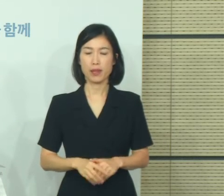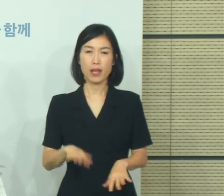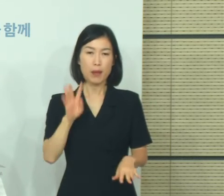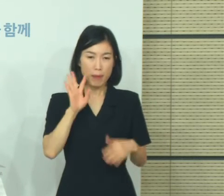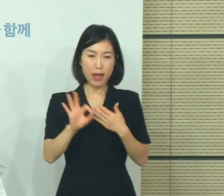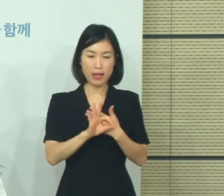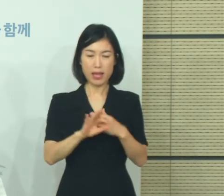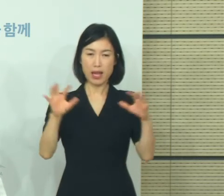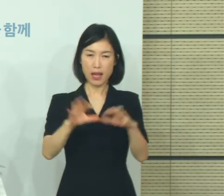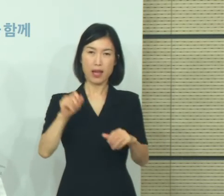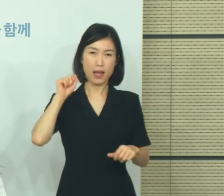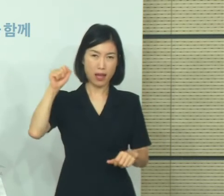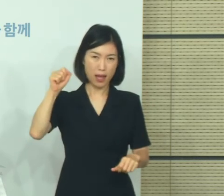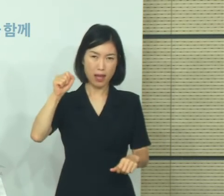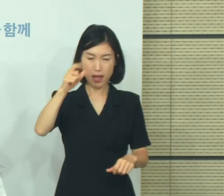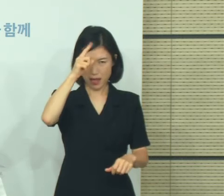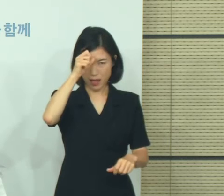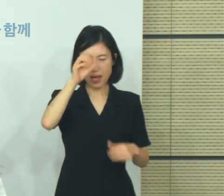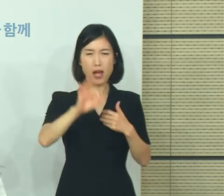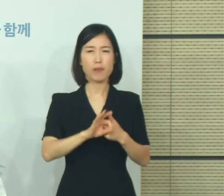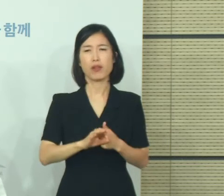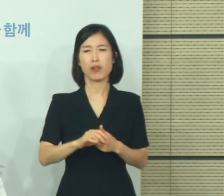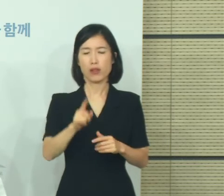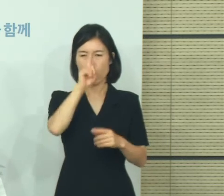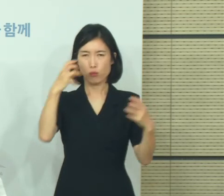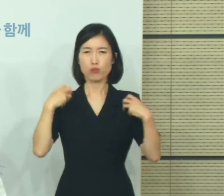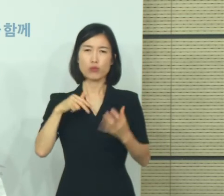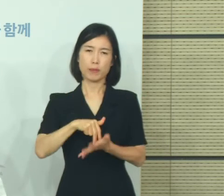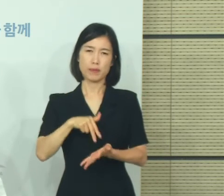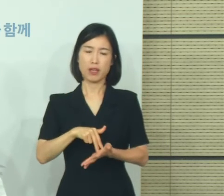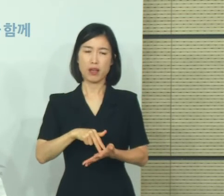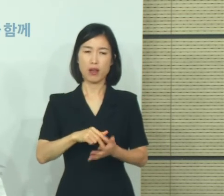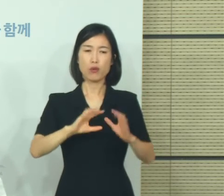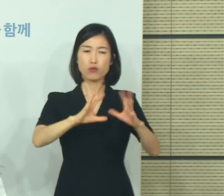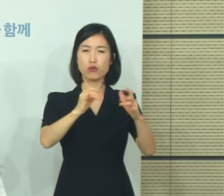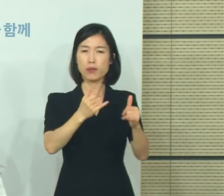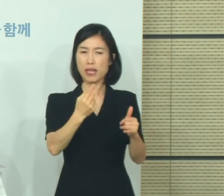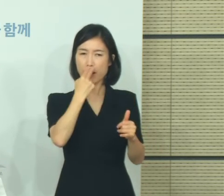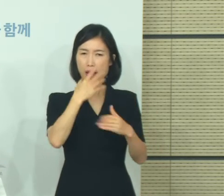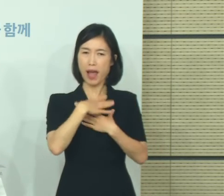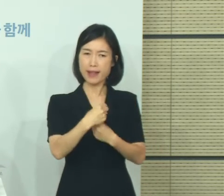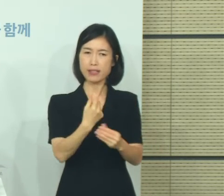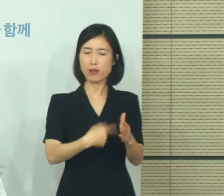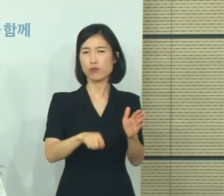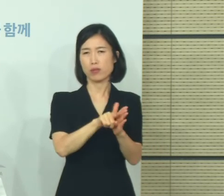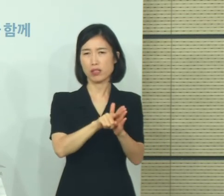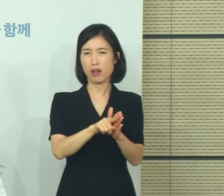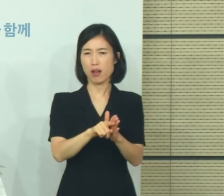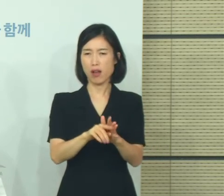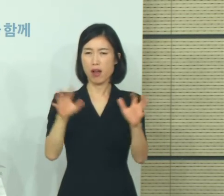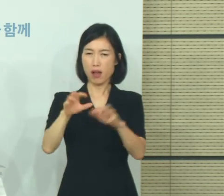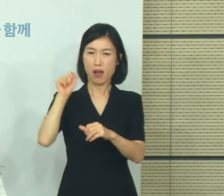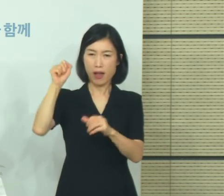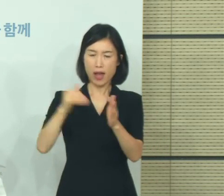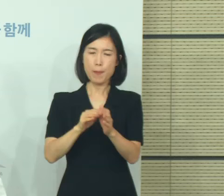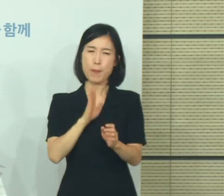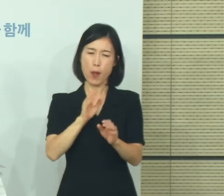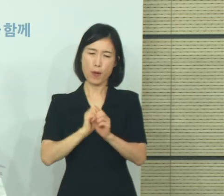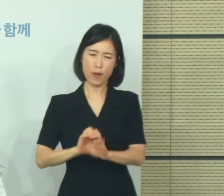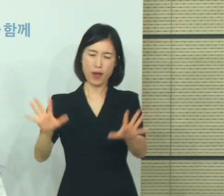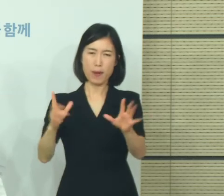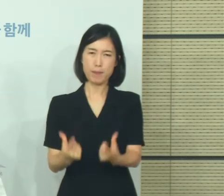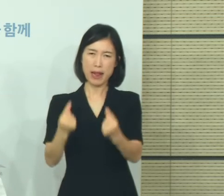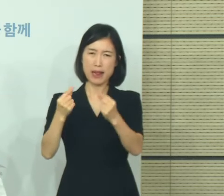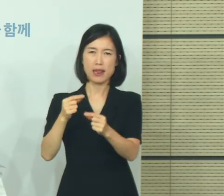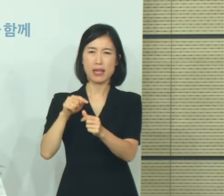강행하는 경우 정부는 국민들의 생명과 안전을 보호하기 위해 신속하게 해산 절차를 진행할 것이며 그에